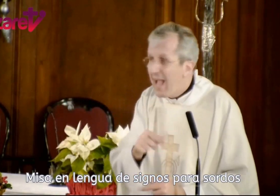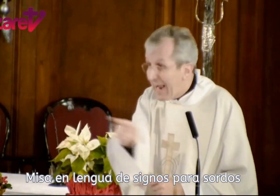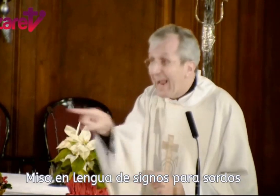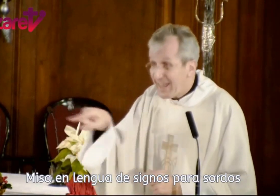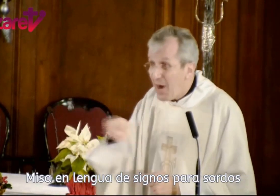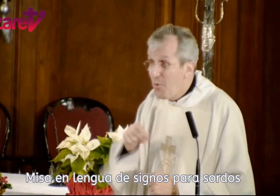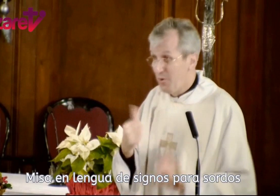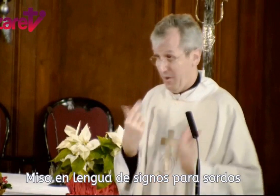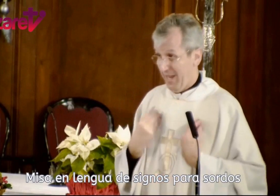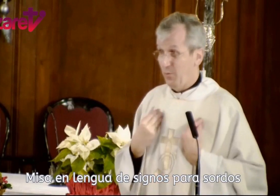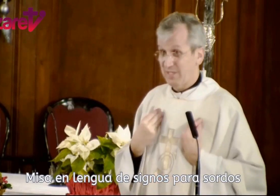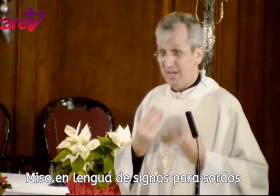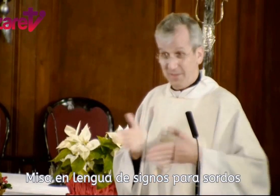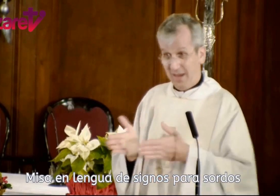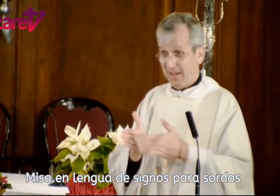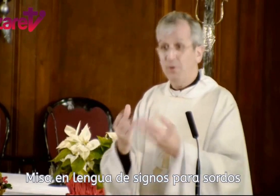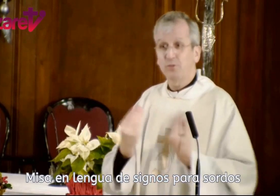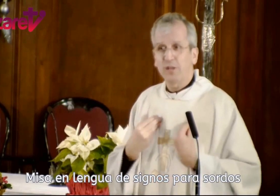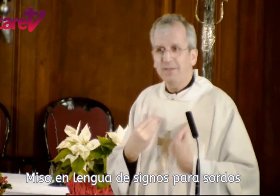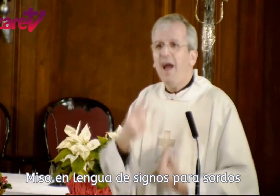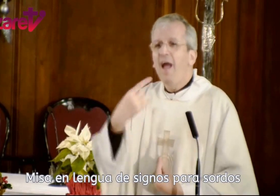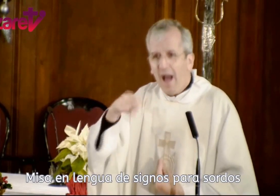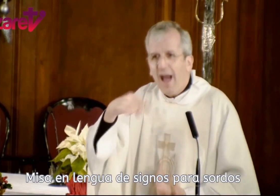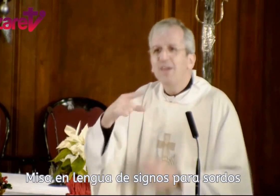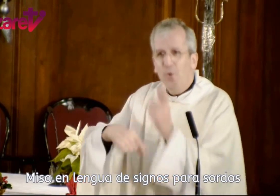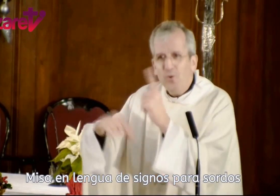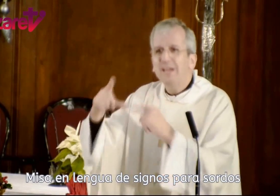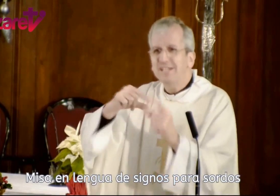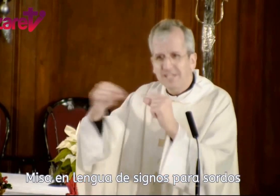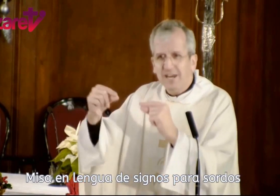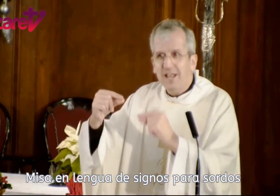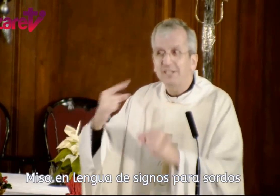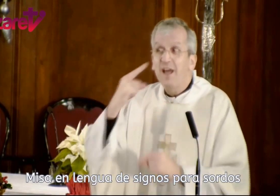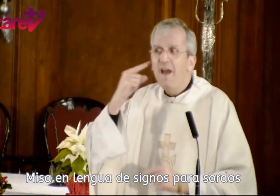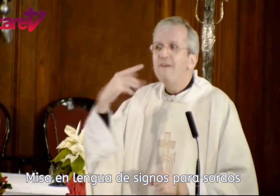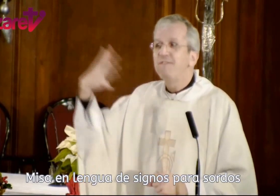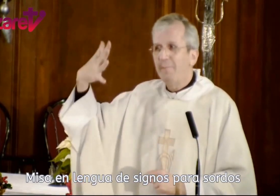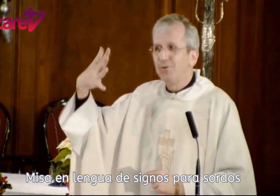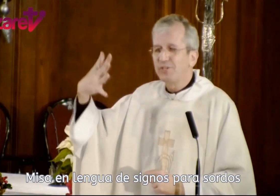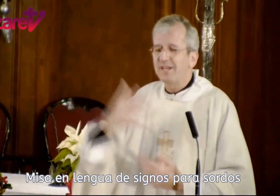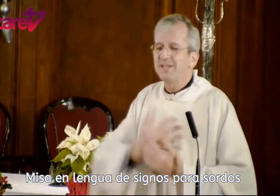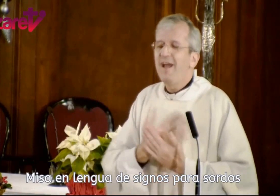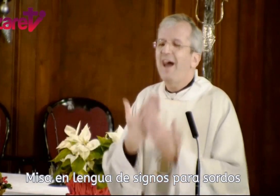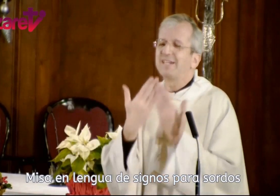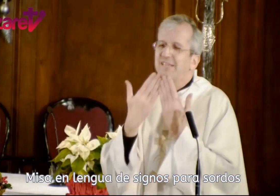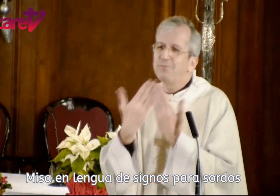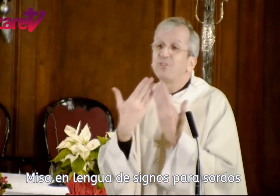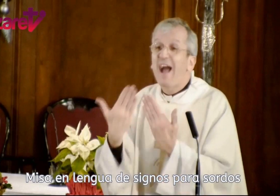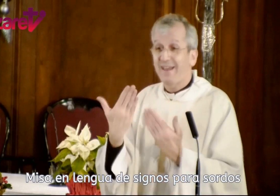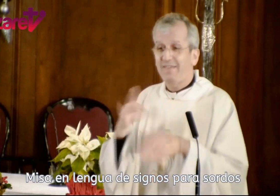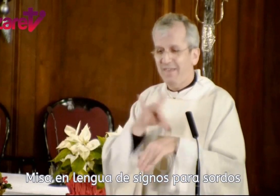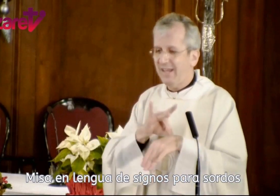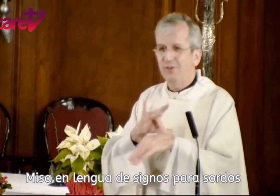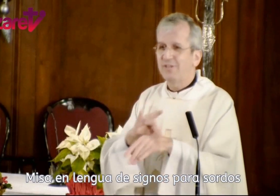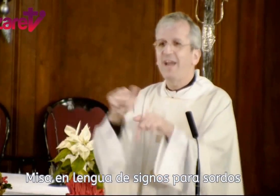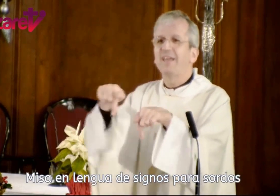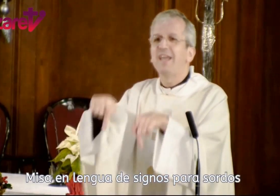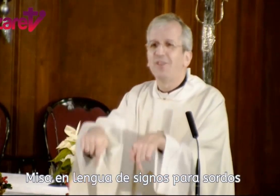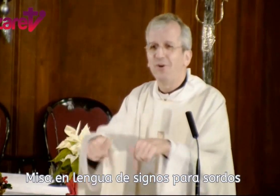cada uno en nuestra vida, en el camino de nuestra vida, hay unas estrellas famosas a las que debemos agradecer que nos hayan guiado